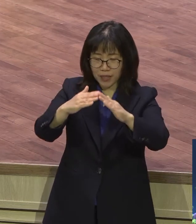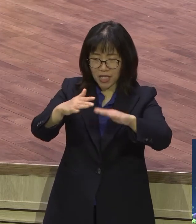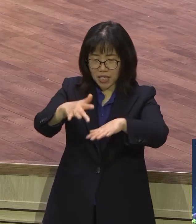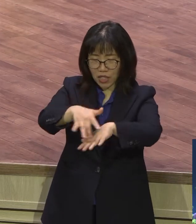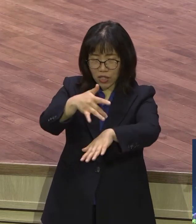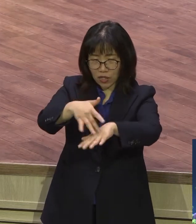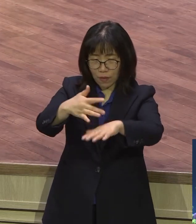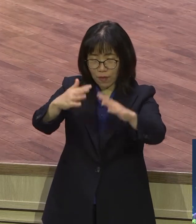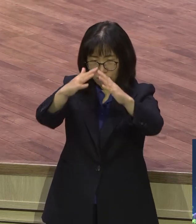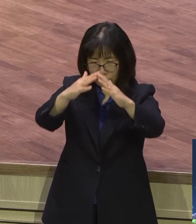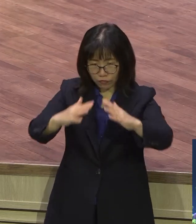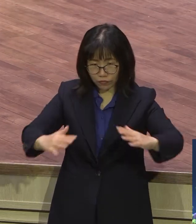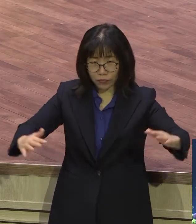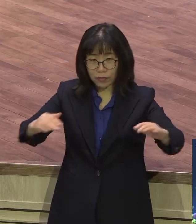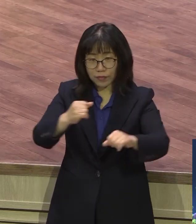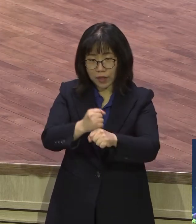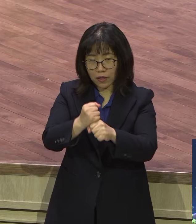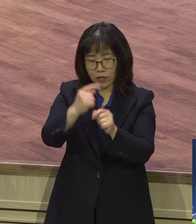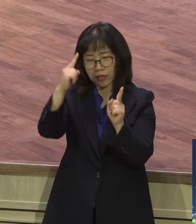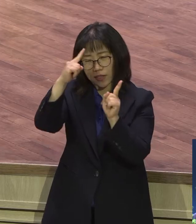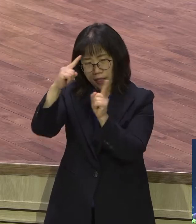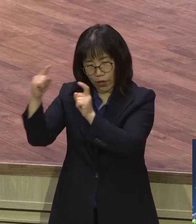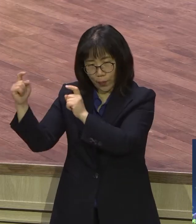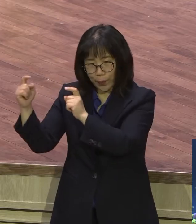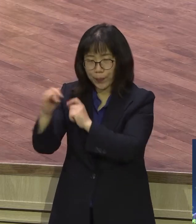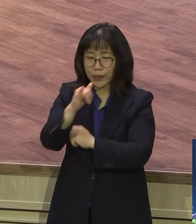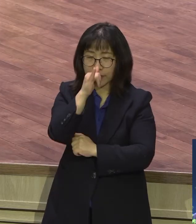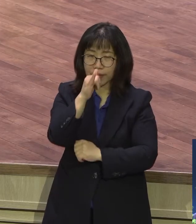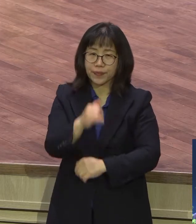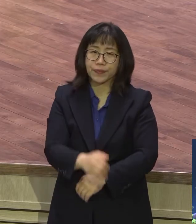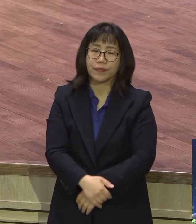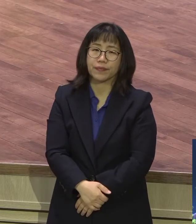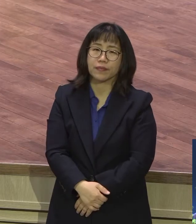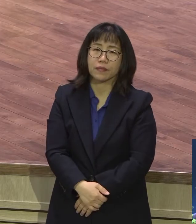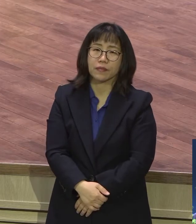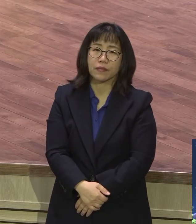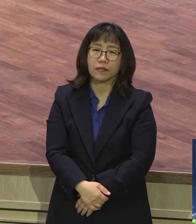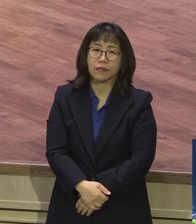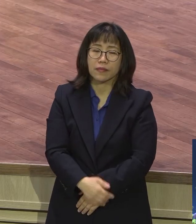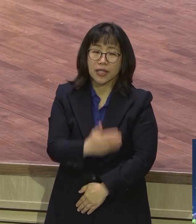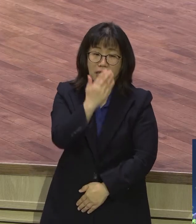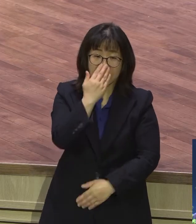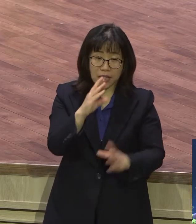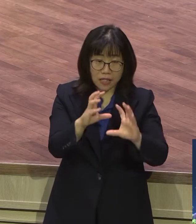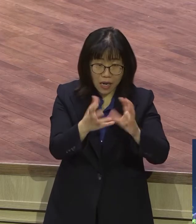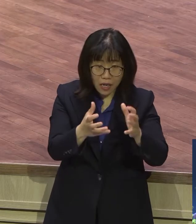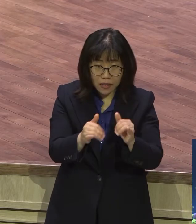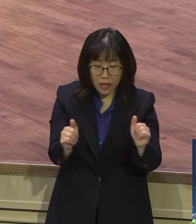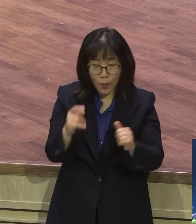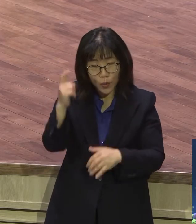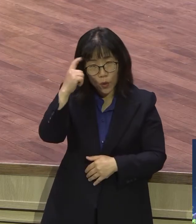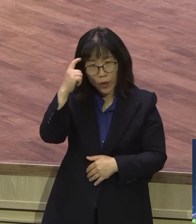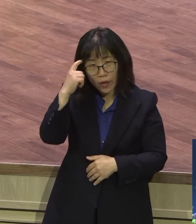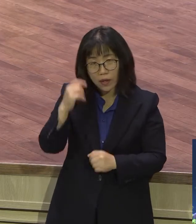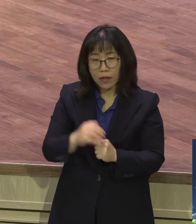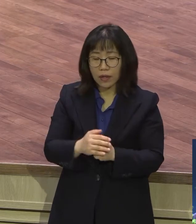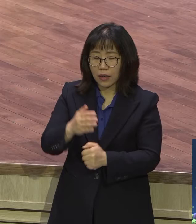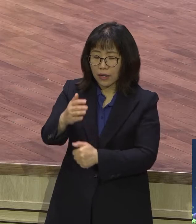그렇게 기념해요 지금도 그러고 있어요 왜 그랬냐 하나님의 구원하심